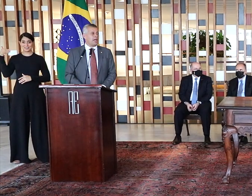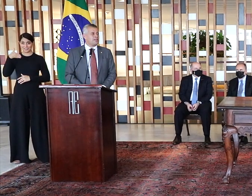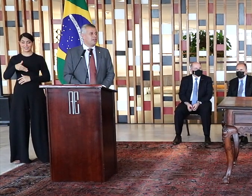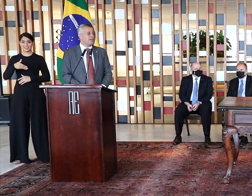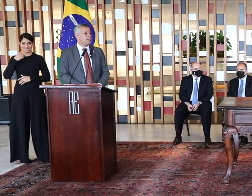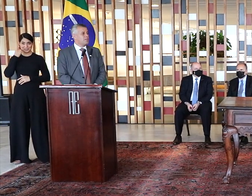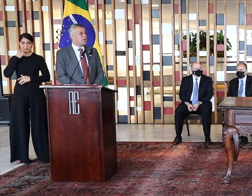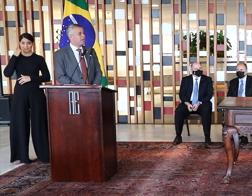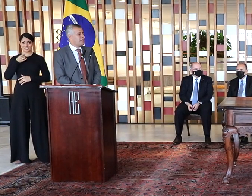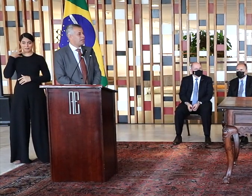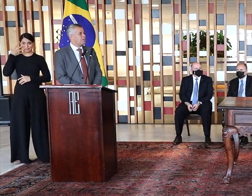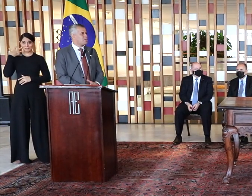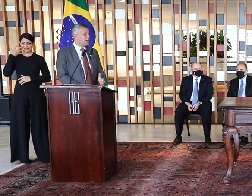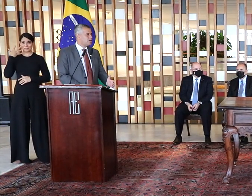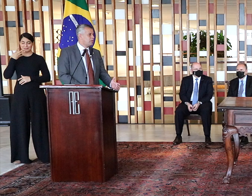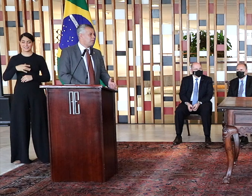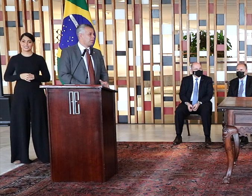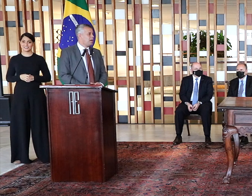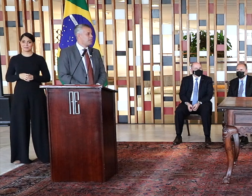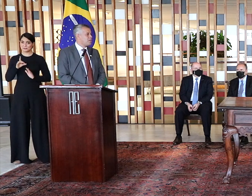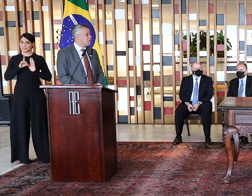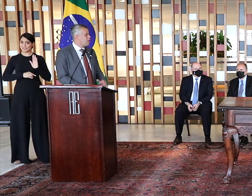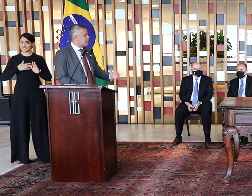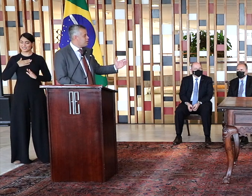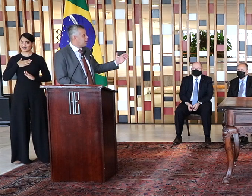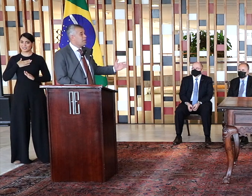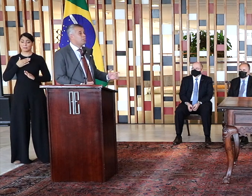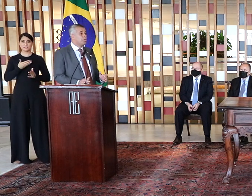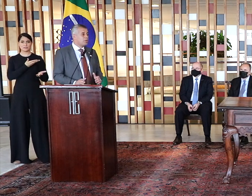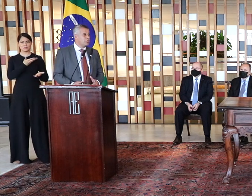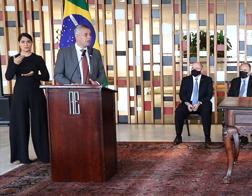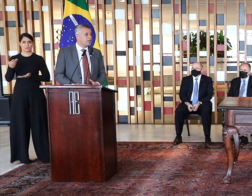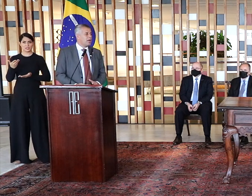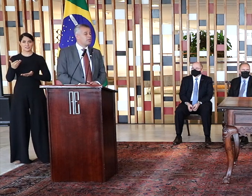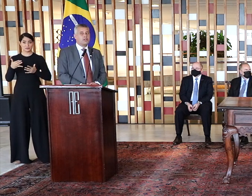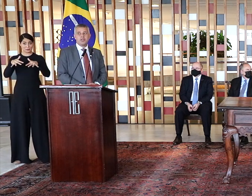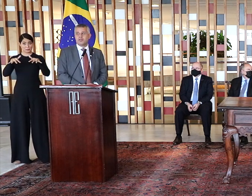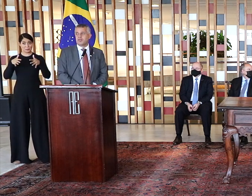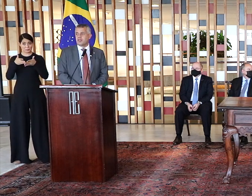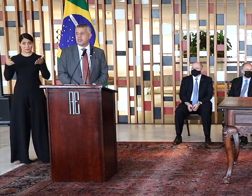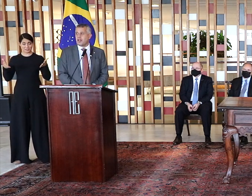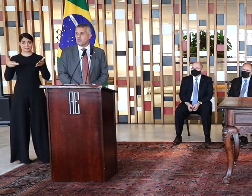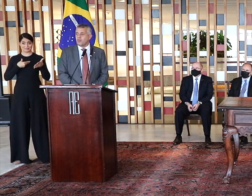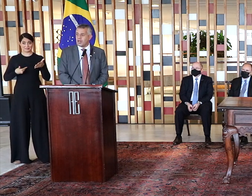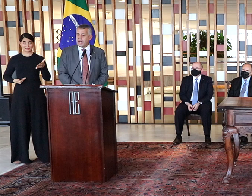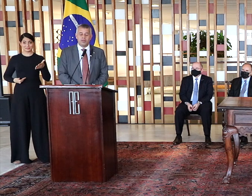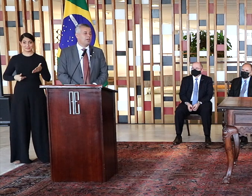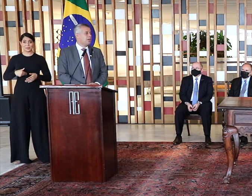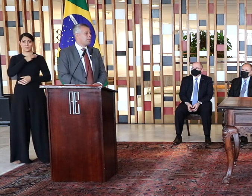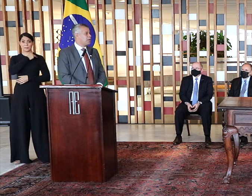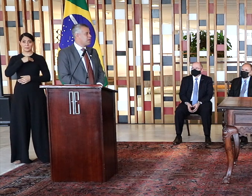meus parlamentares, mas eu queria, num gesto, fazer uma convocação aqui em público ao nosso ministro que ele está